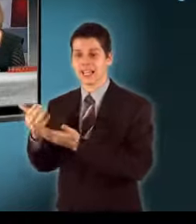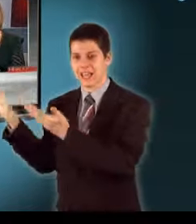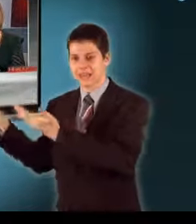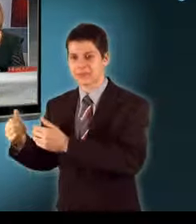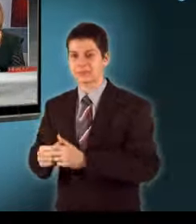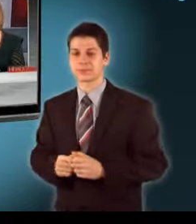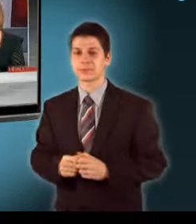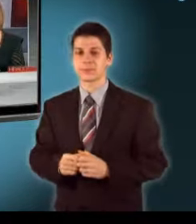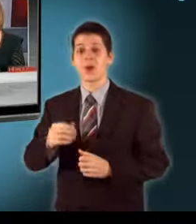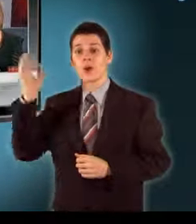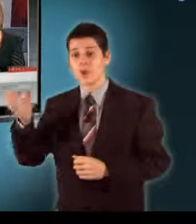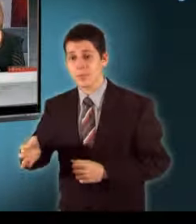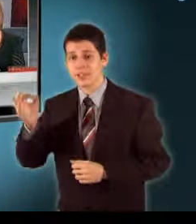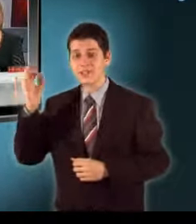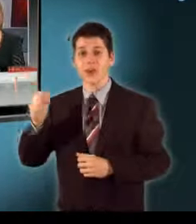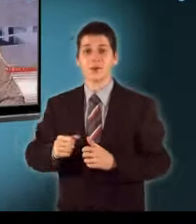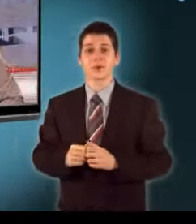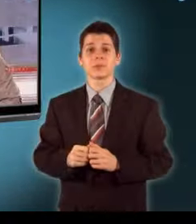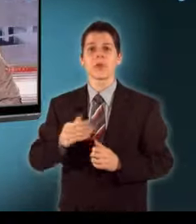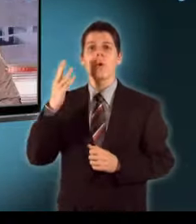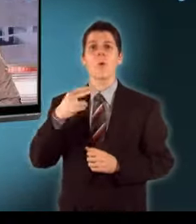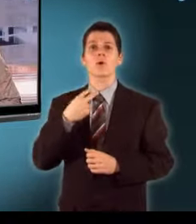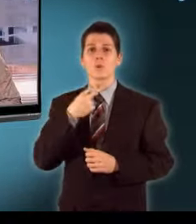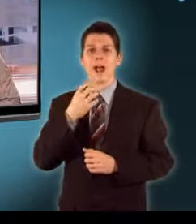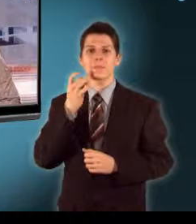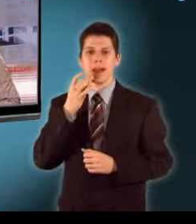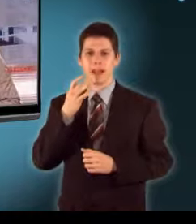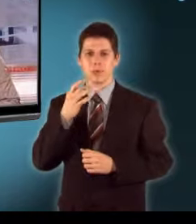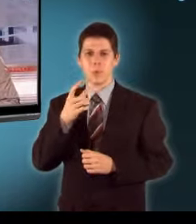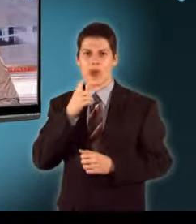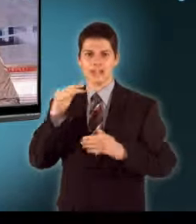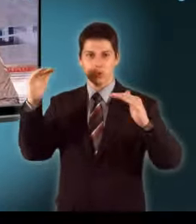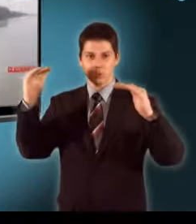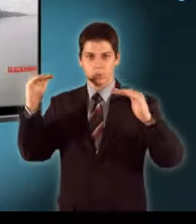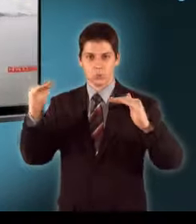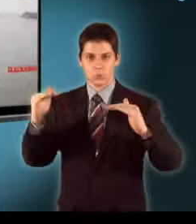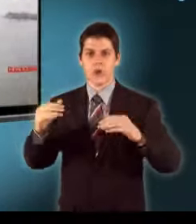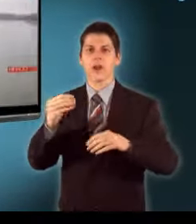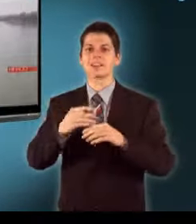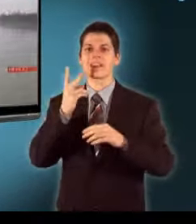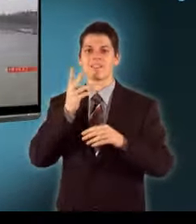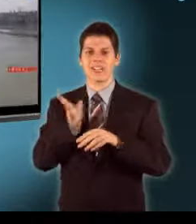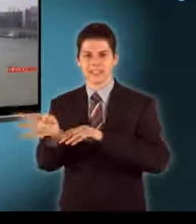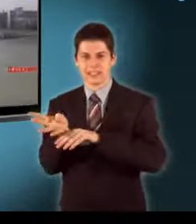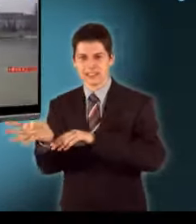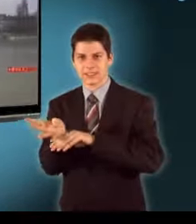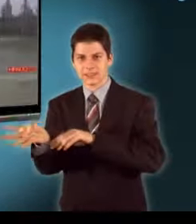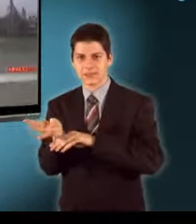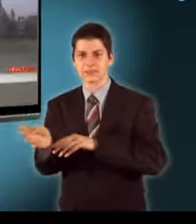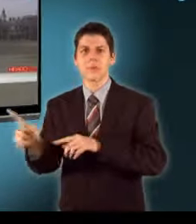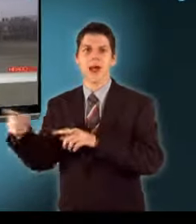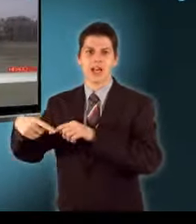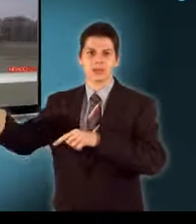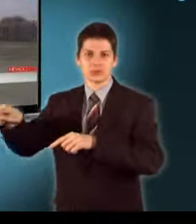Szegedről Jó napot kívánok! A Hortobágy Berettyó tehermentesítésére a vizet elvezetik a Nagyiványi tározóba